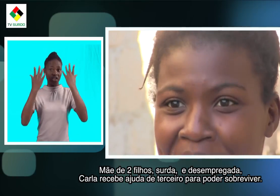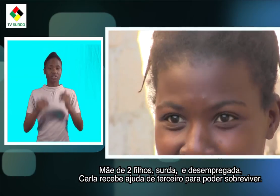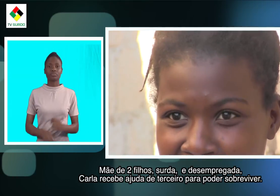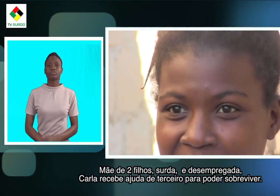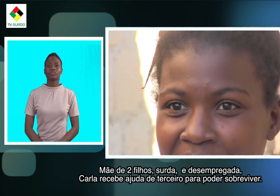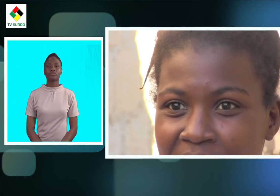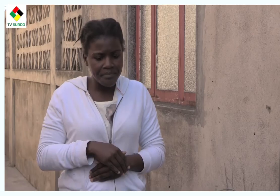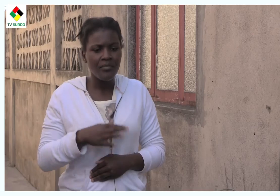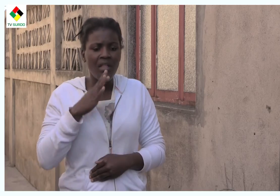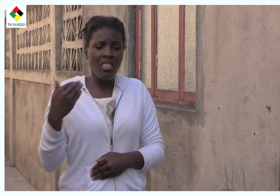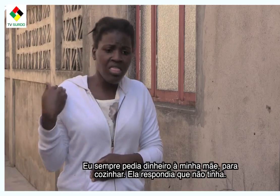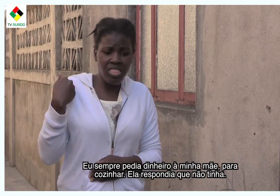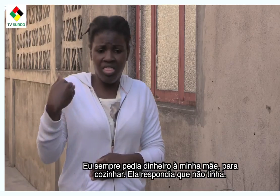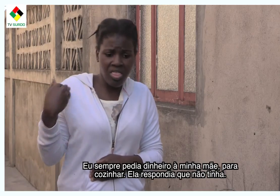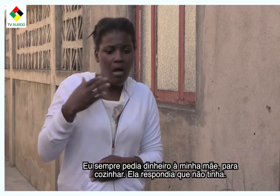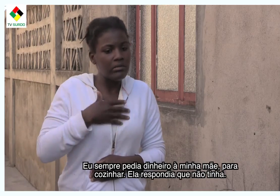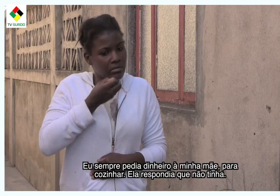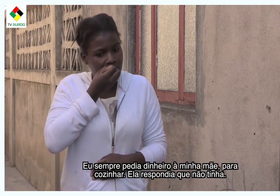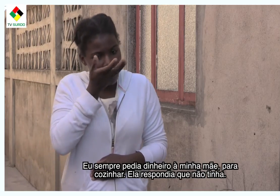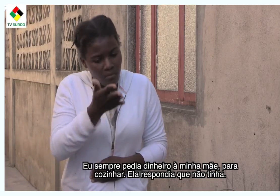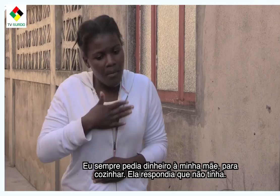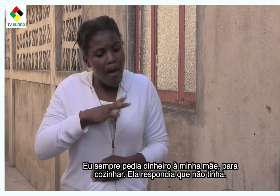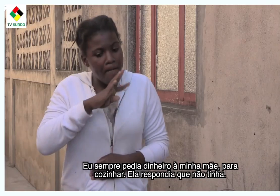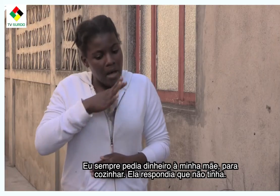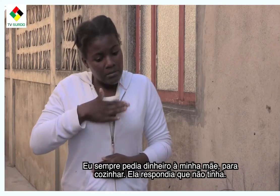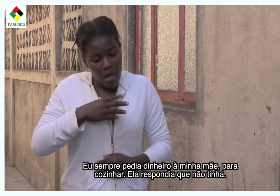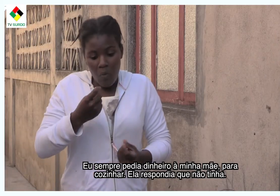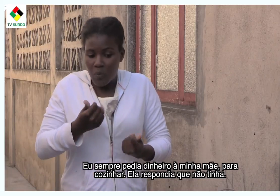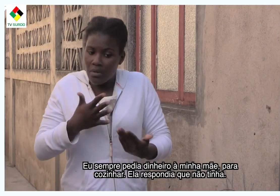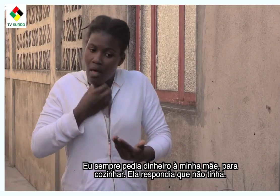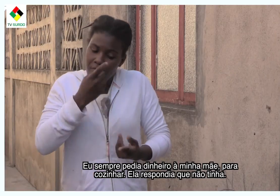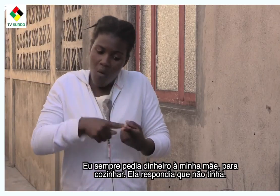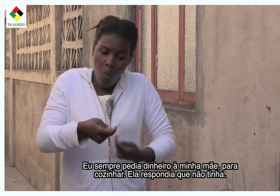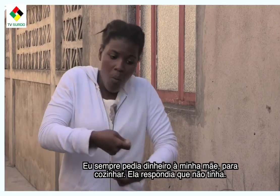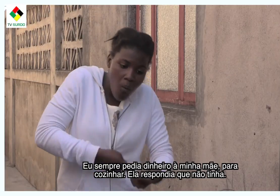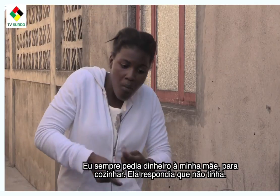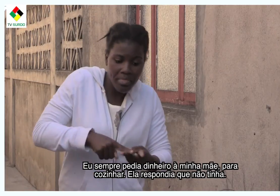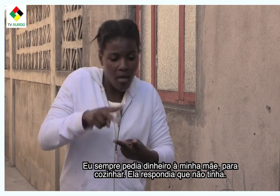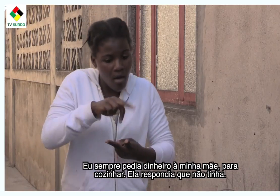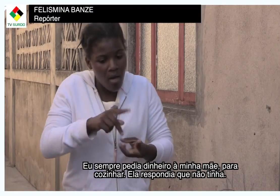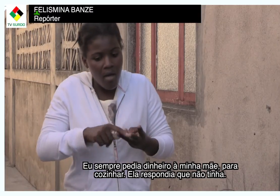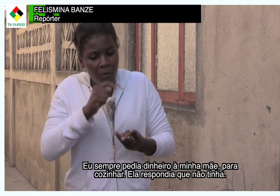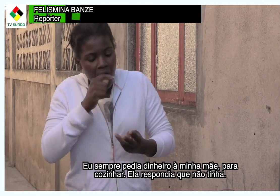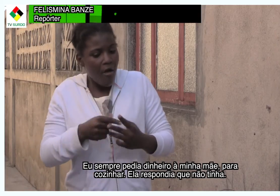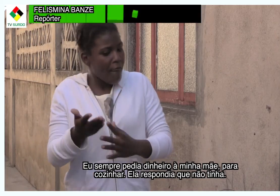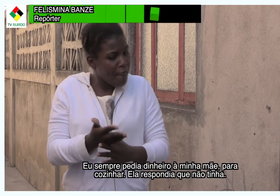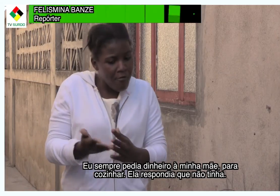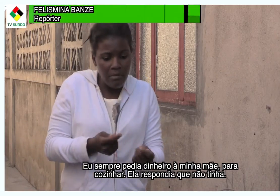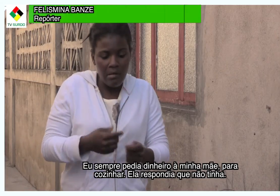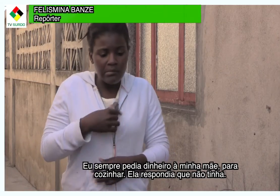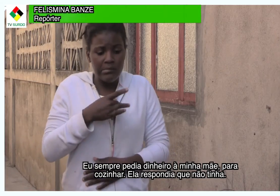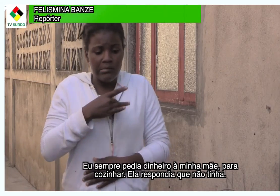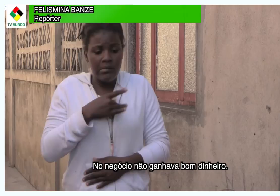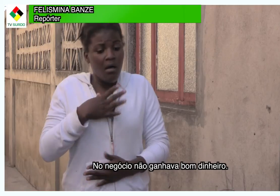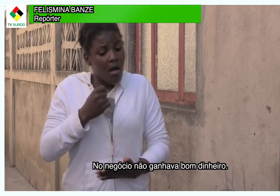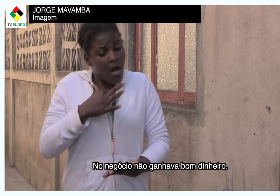para poder sobreviver. Eu sempre pedia dinheiro à minha mãe para cozinhar. Ela respondia que